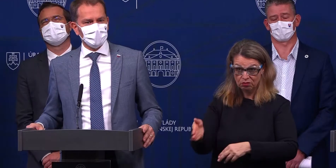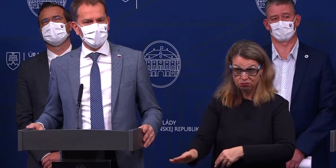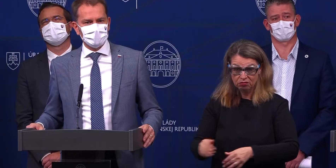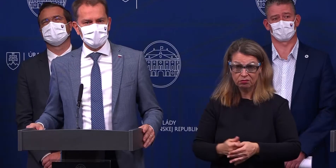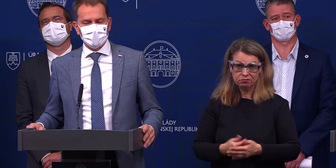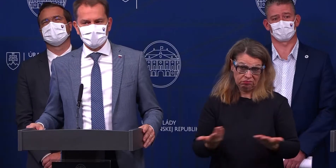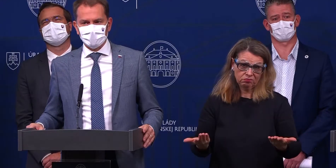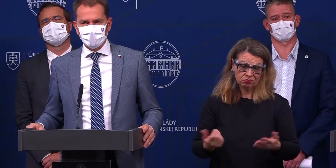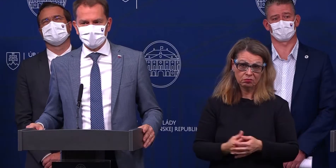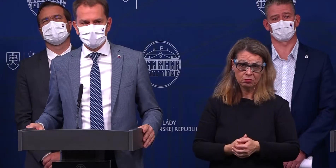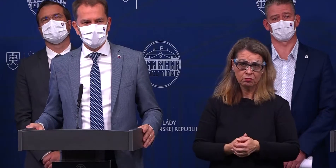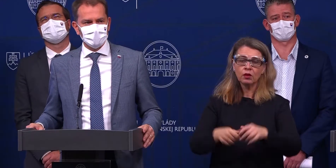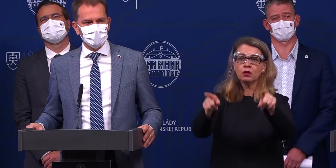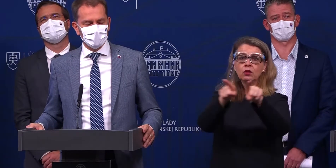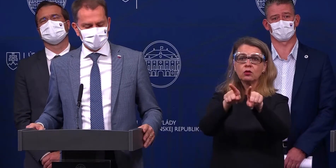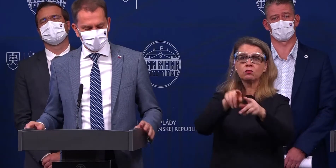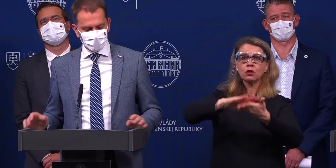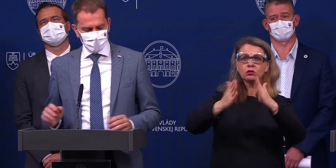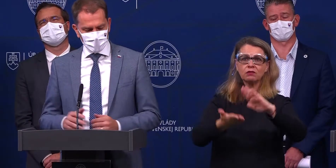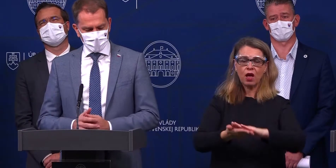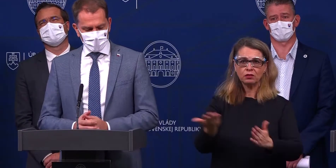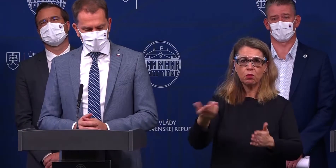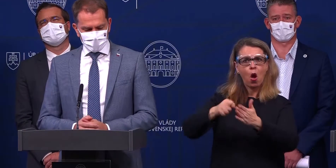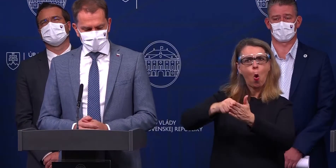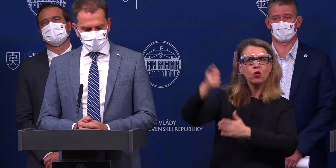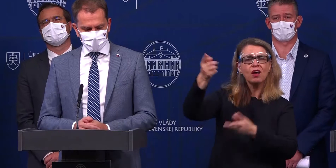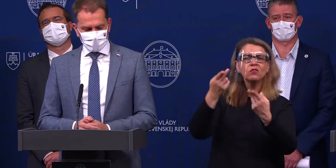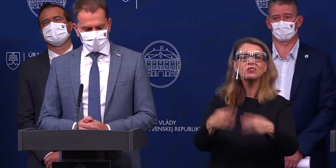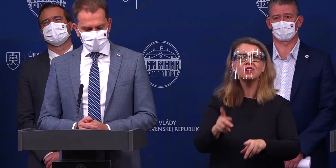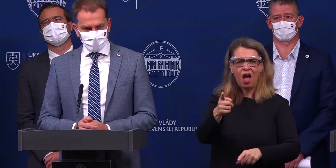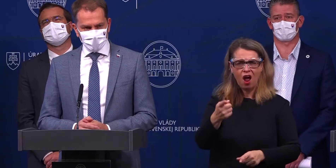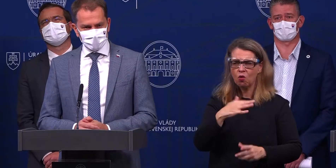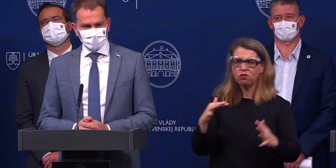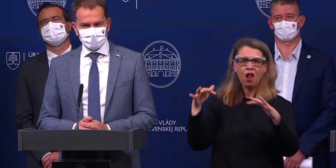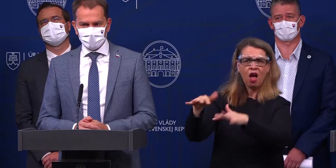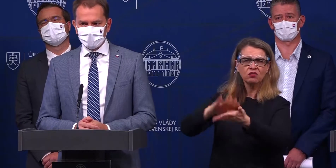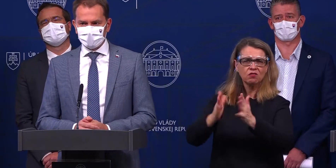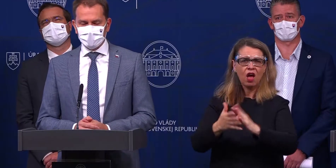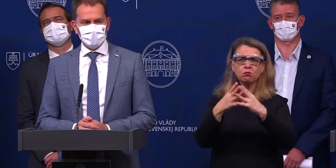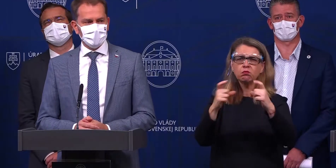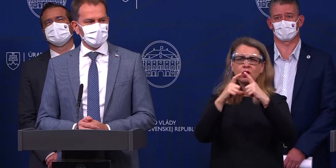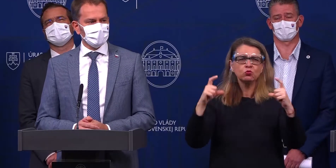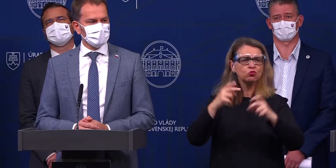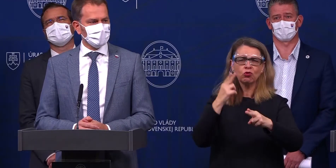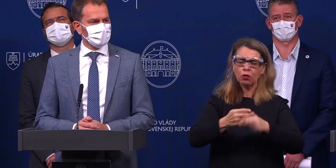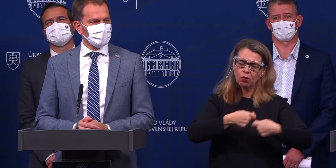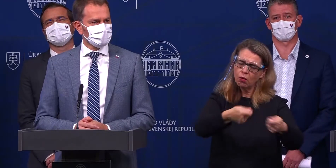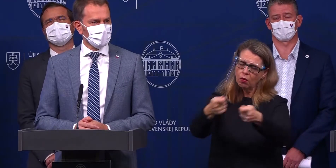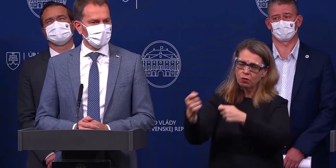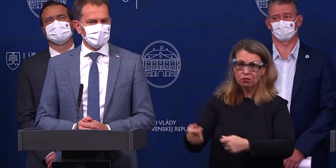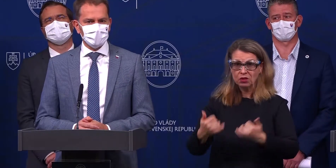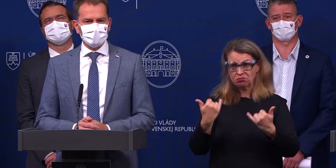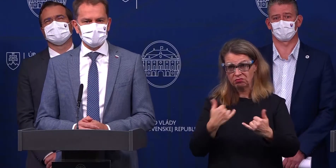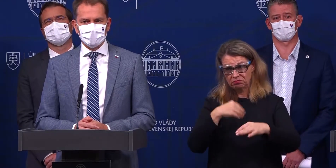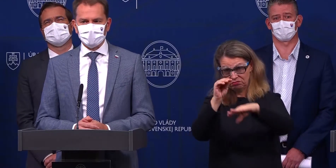príklad Zoravy bol dostatočne medializovaný, že aj mnohí ľudia, ktorých dnes by niekto pozýval na nejakú